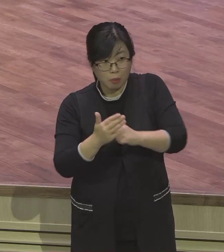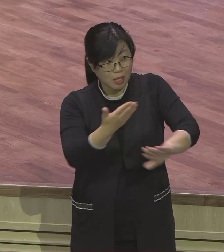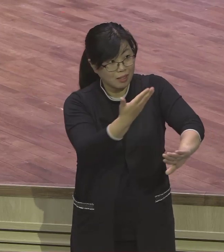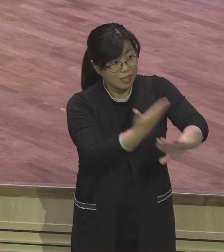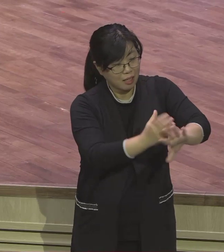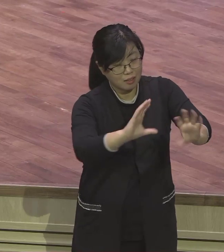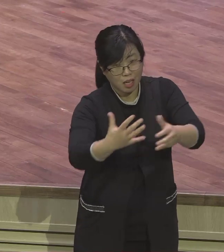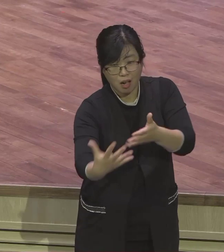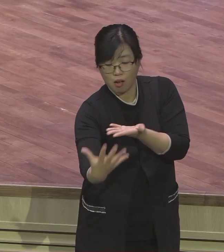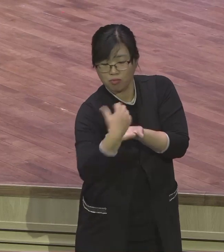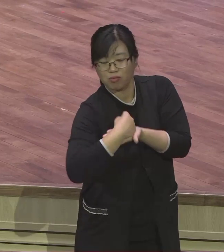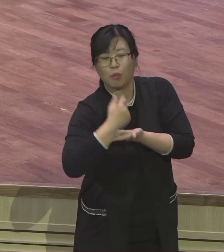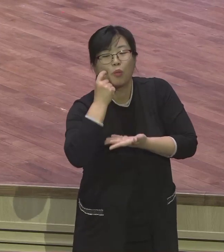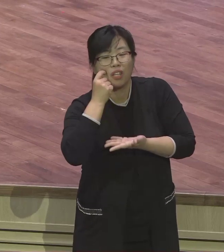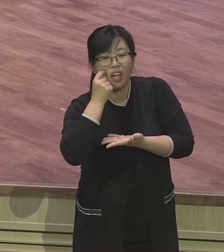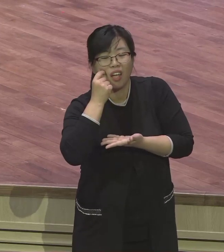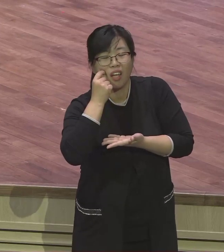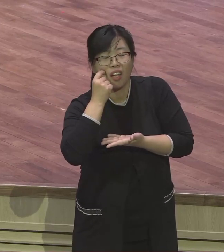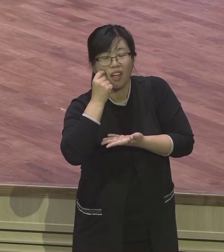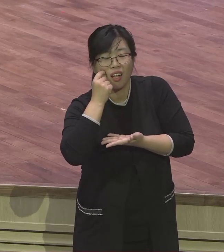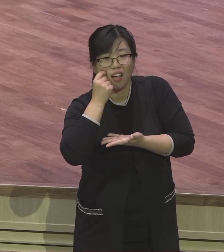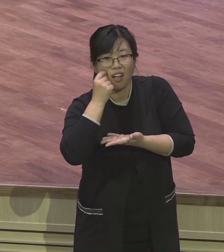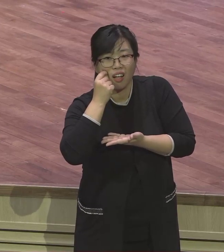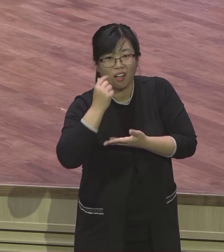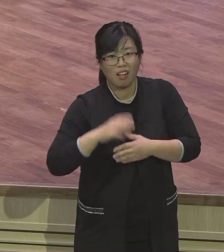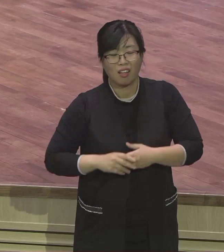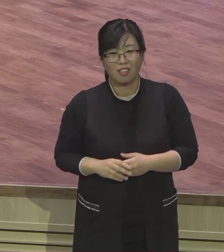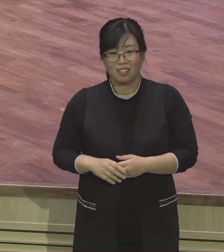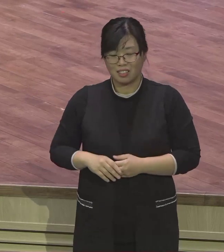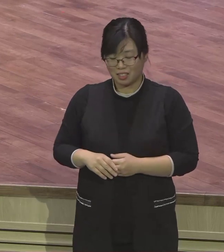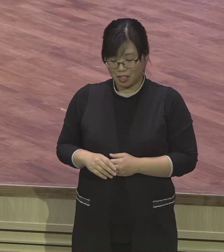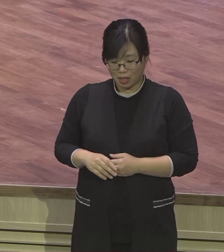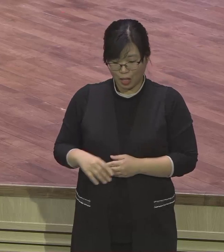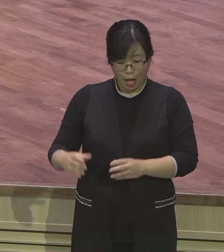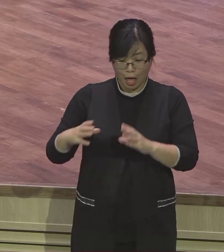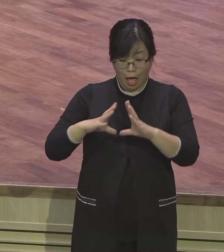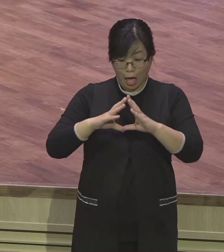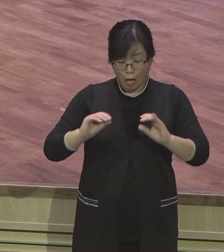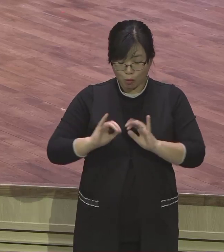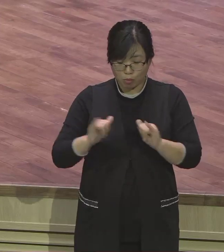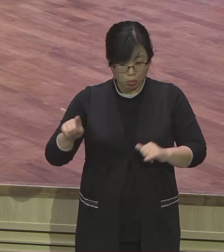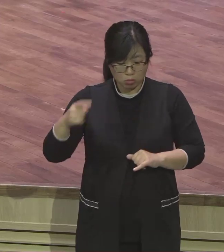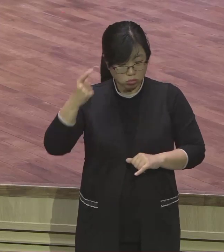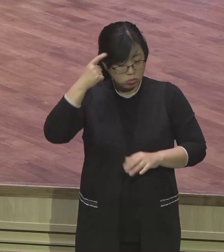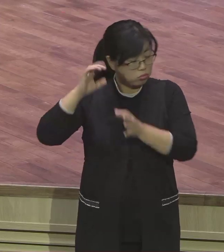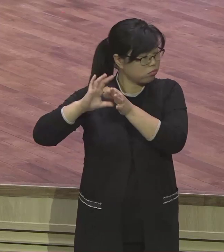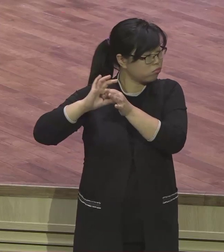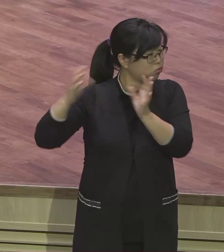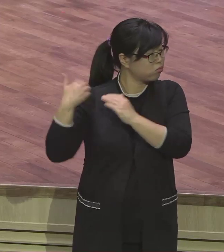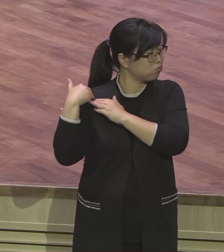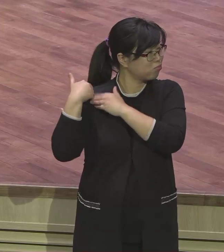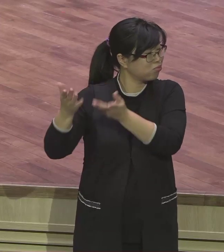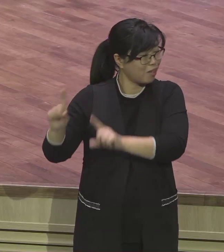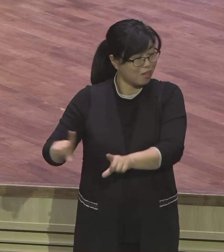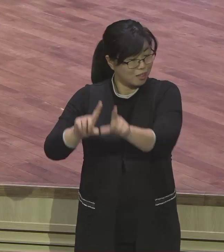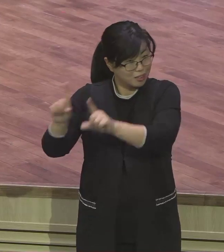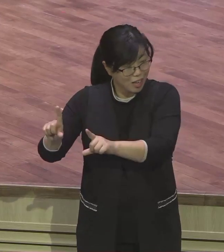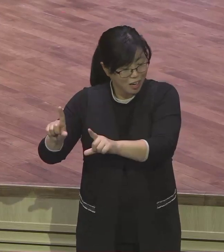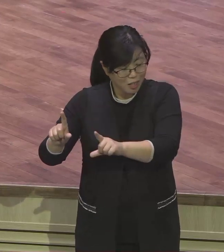이 고센 땅 전혀 간섭이 애굽 사람들 간섭 안 하지 공격 안 오지 마음대로 못 고생하고 우리나라가 국방비가